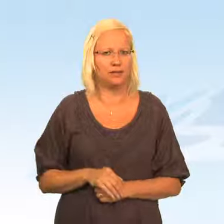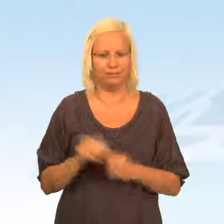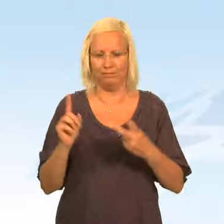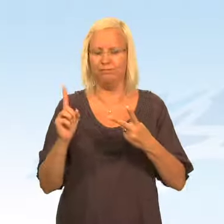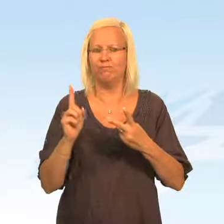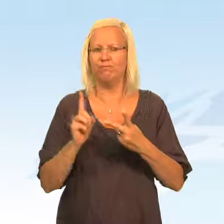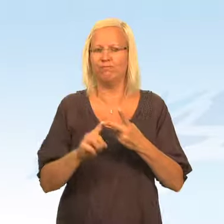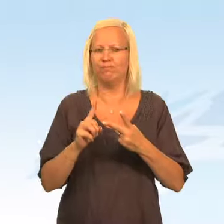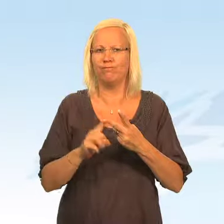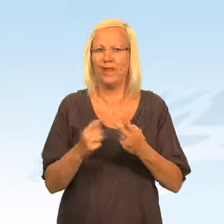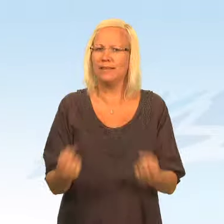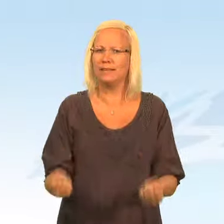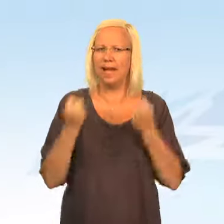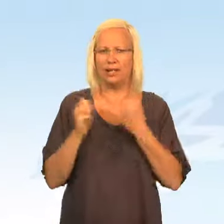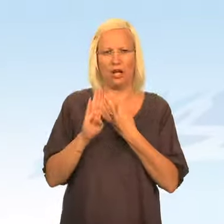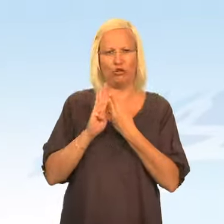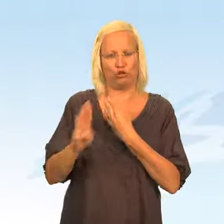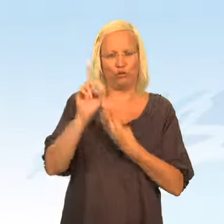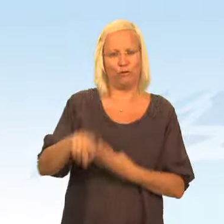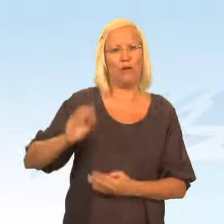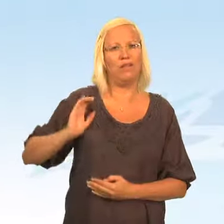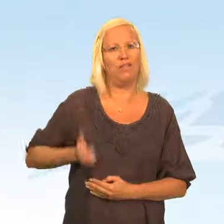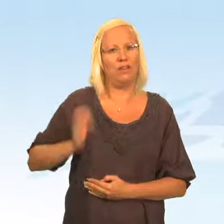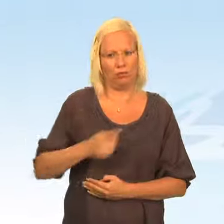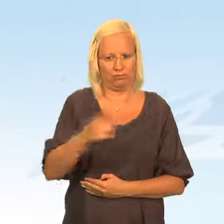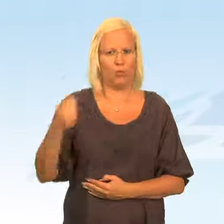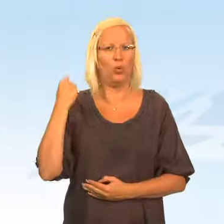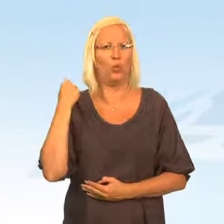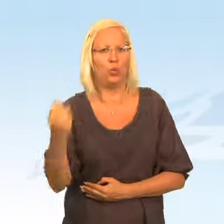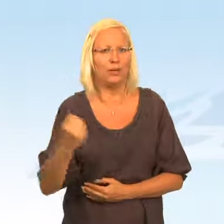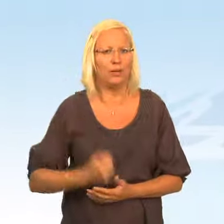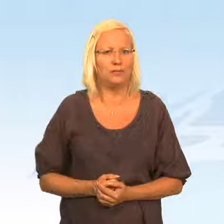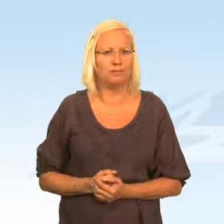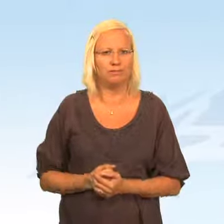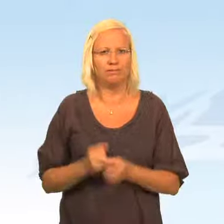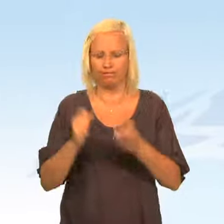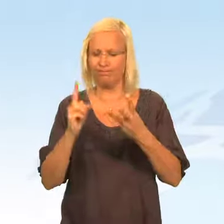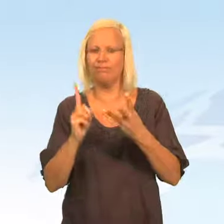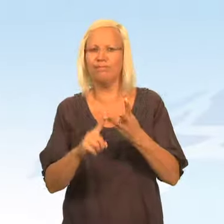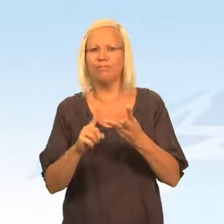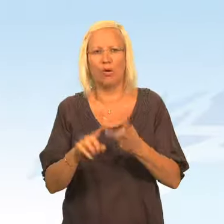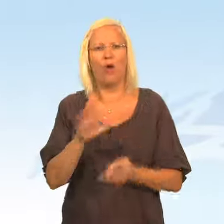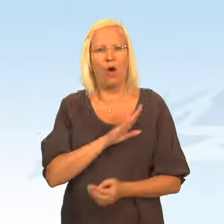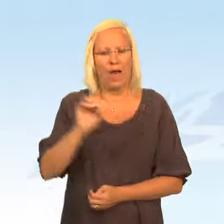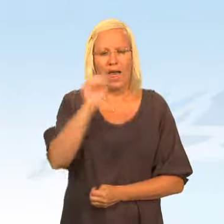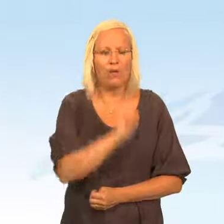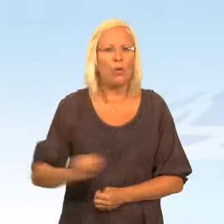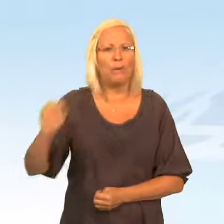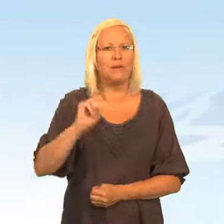Vi vill stärka skyddet för hotade kvinnor. Vi vill ha europeisk